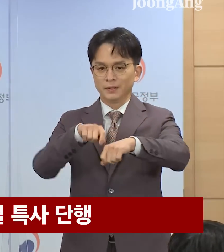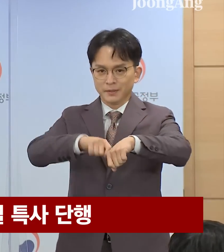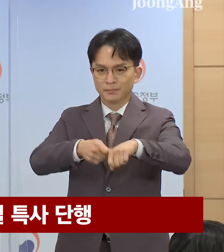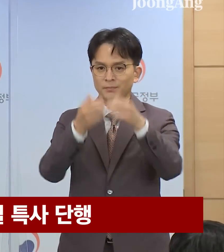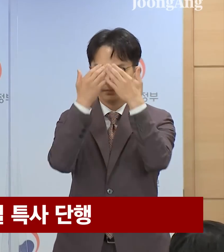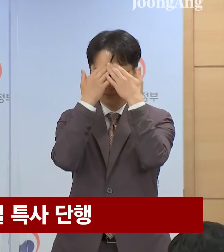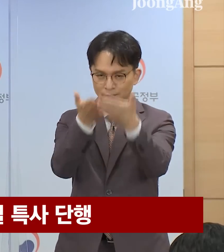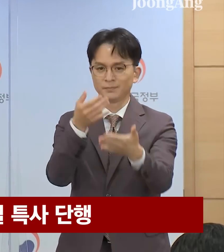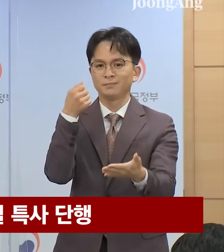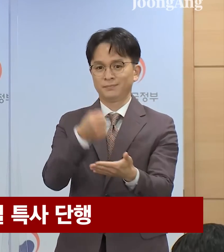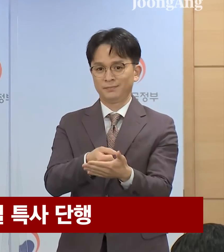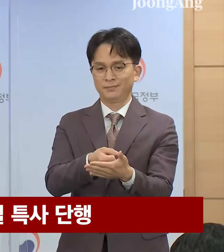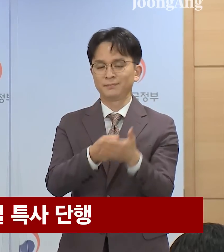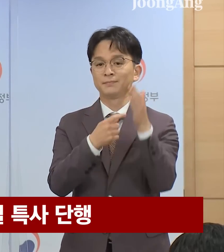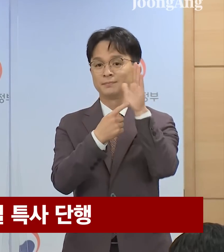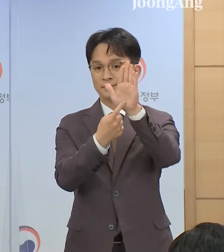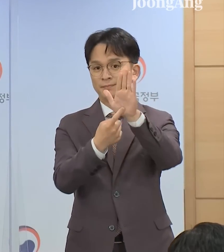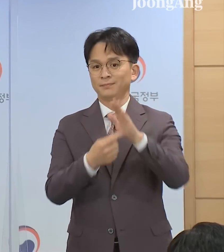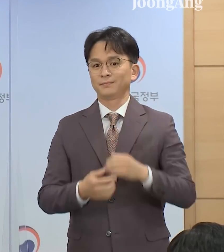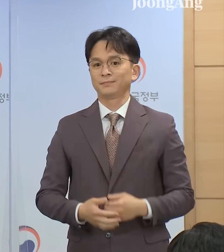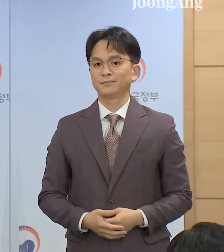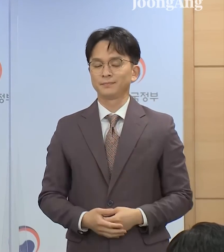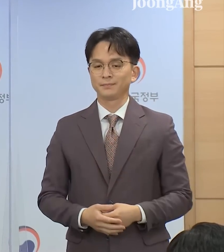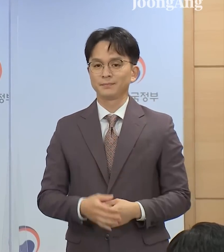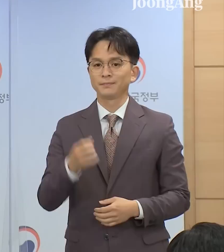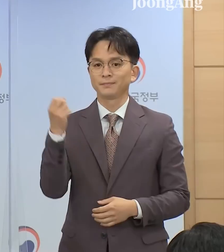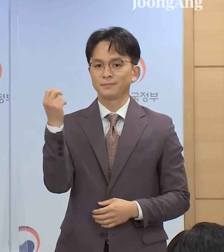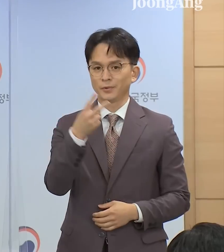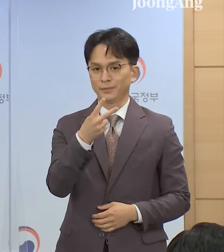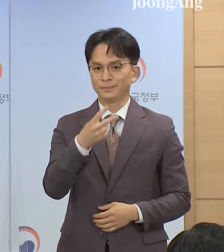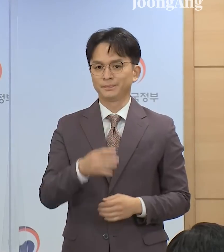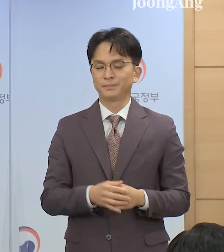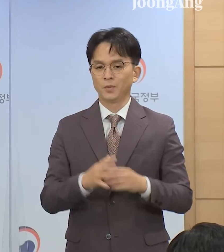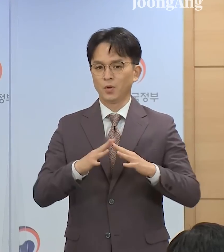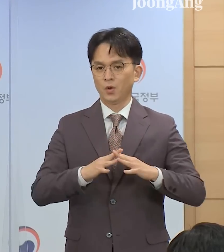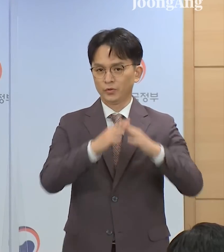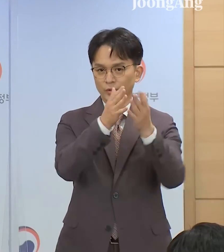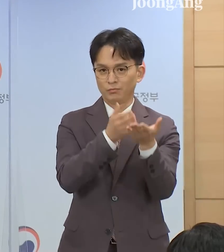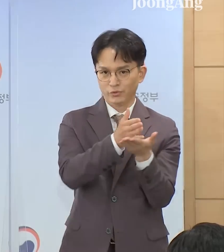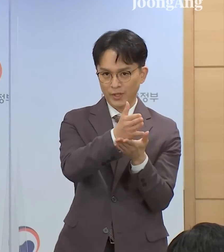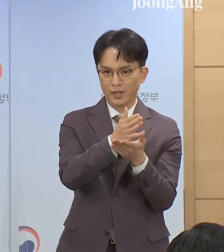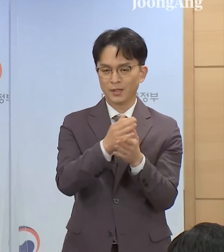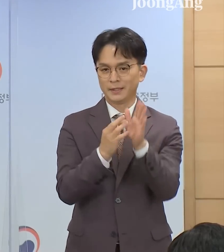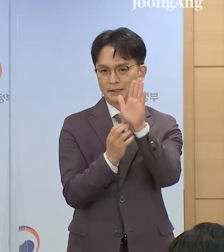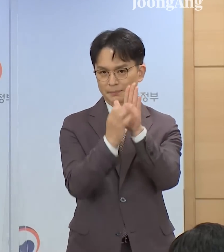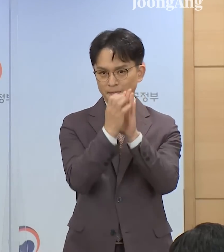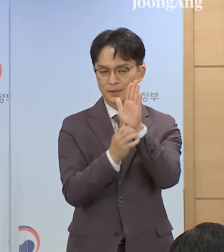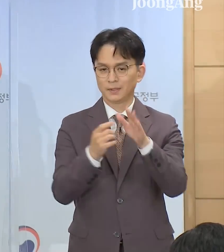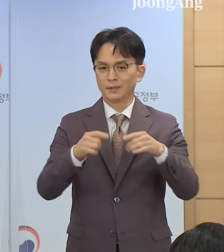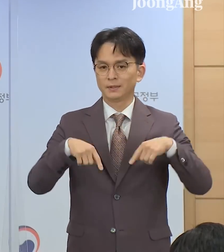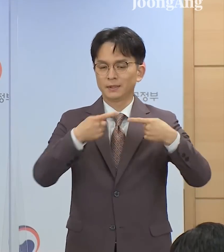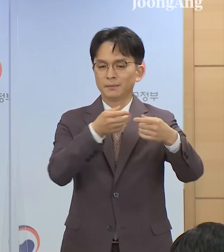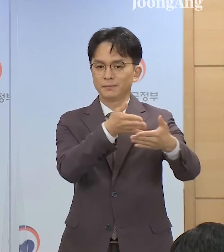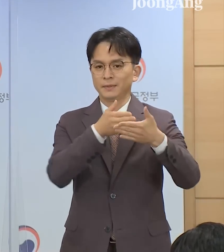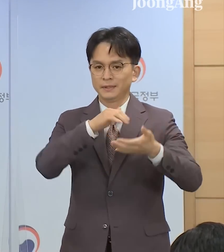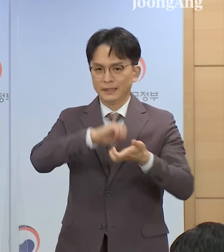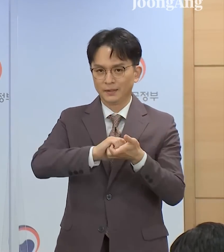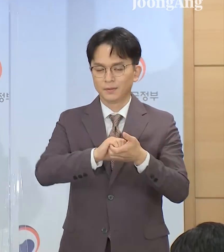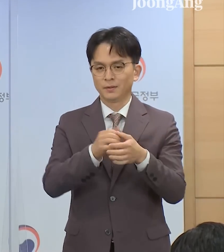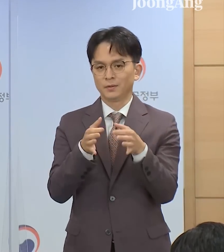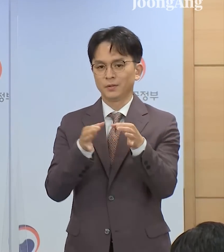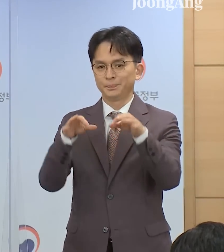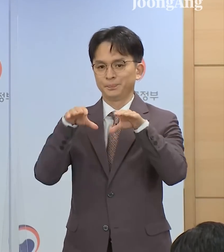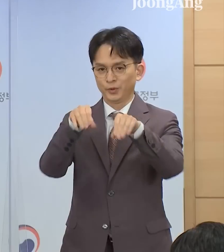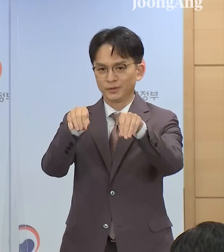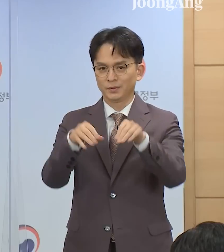단행합니다. 이와 더불어 건설 분야 입찰 참가 제한, 영업정지,